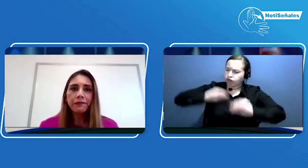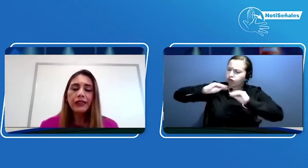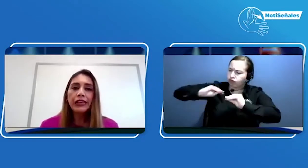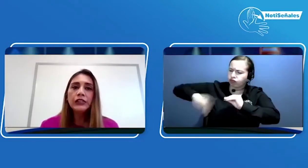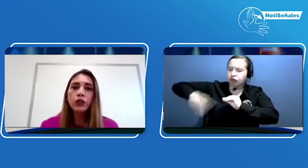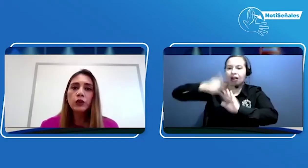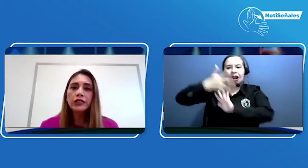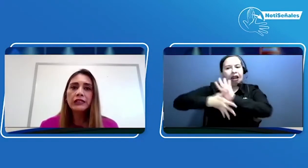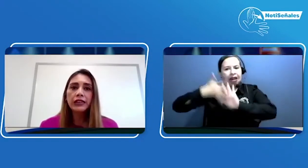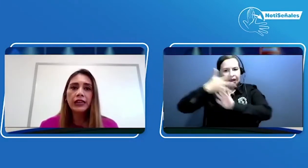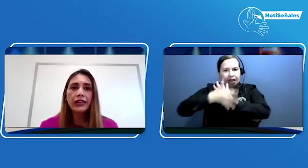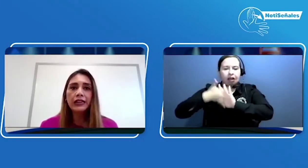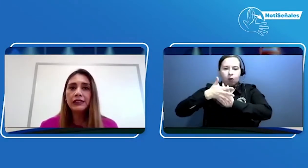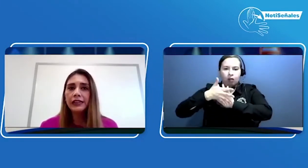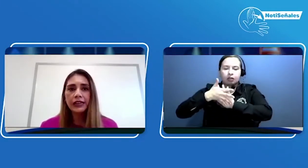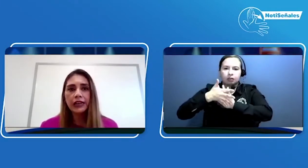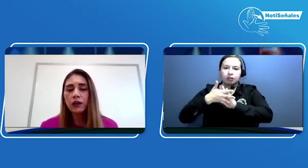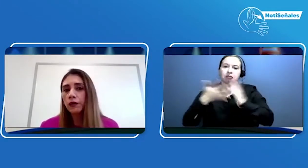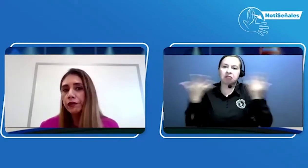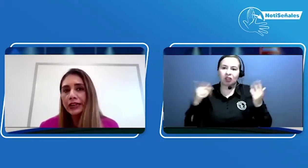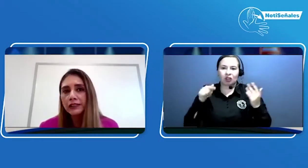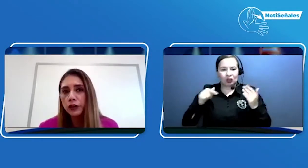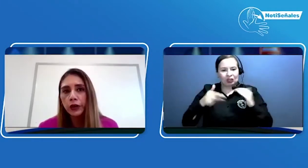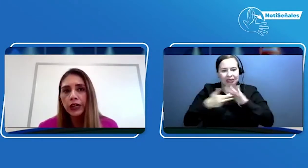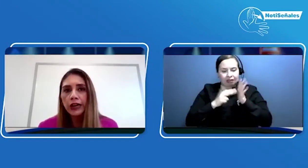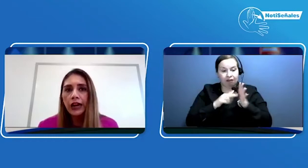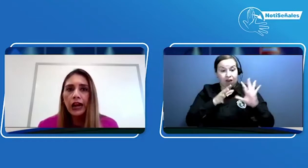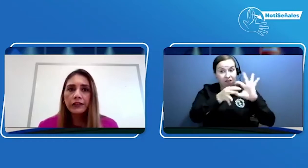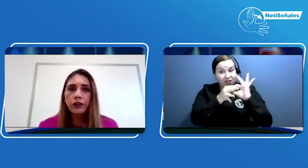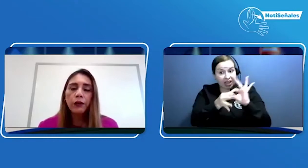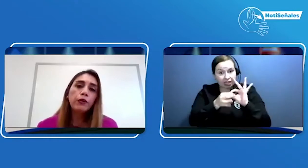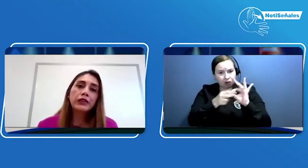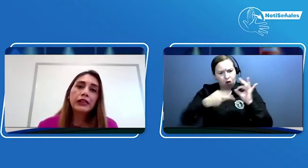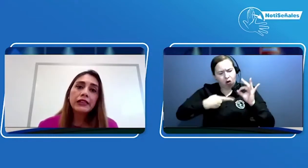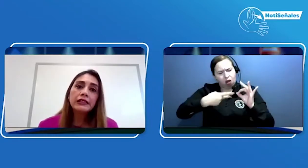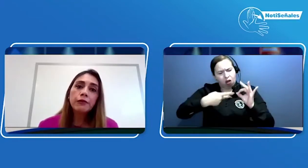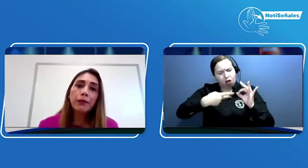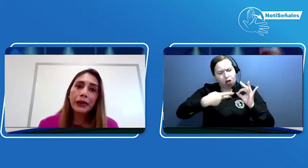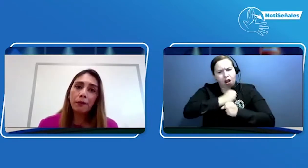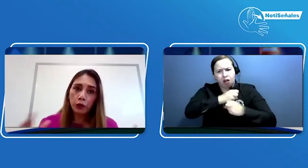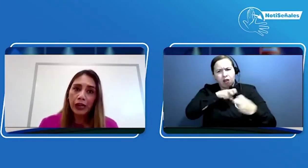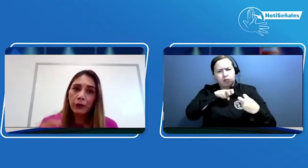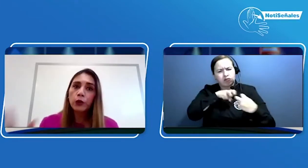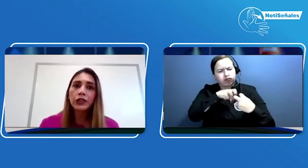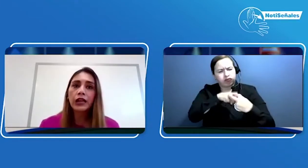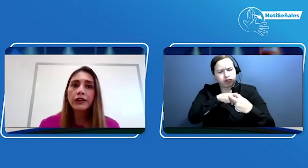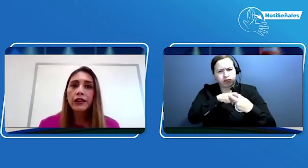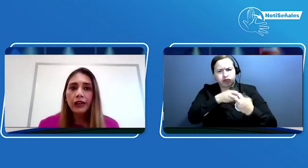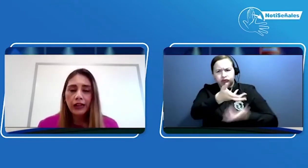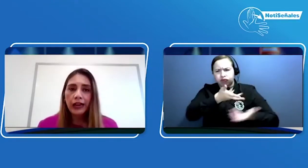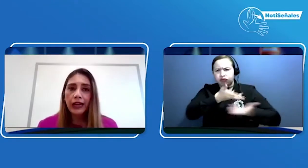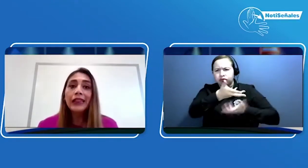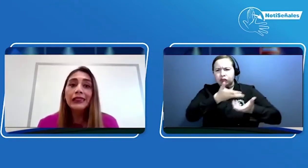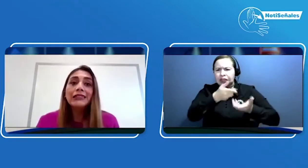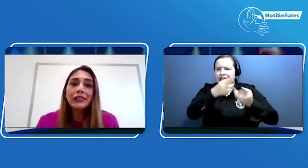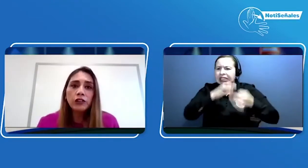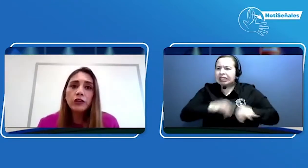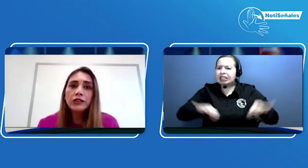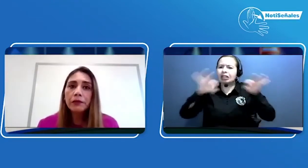Entonces, la sinergia con Fenascol ha sido importantísima para poder abordar el diseño de este